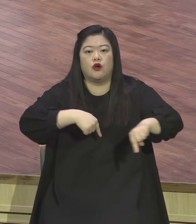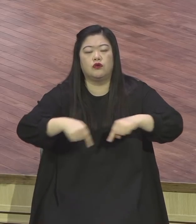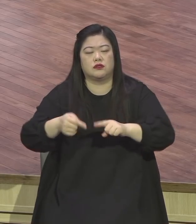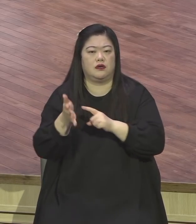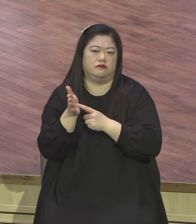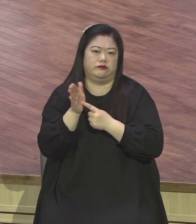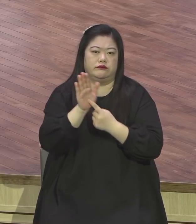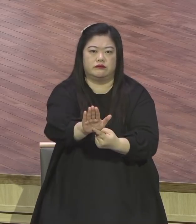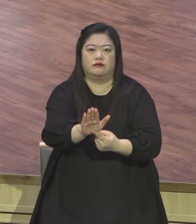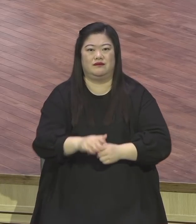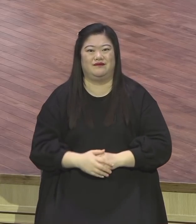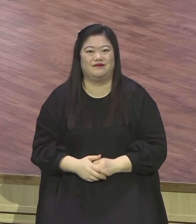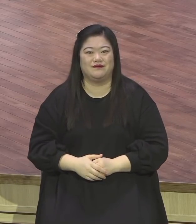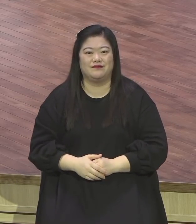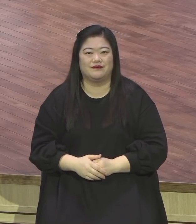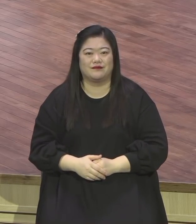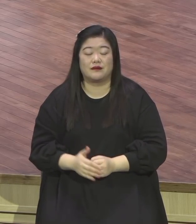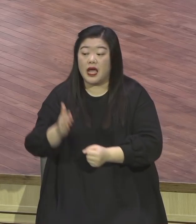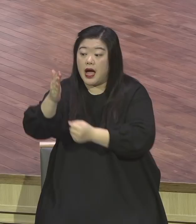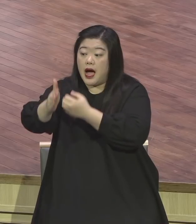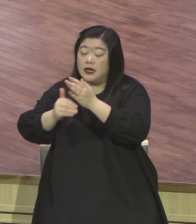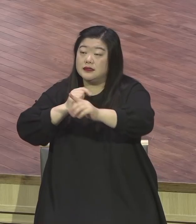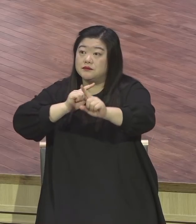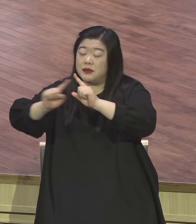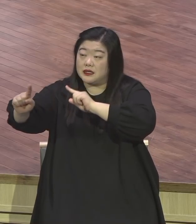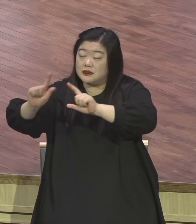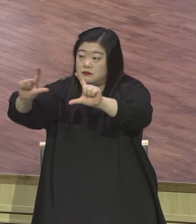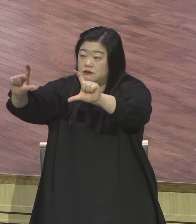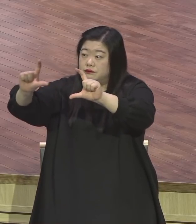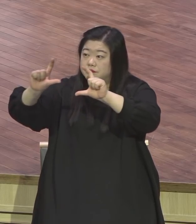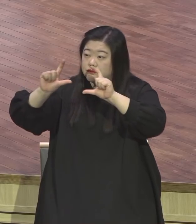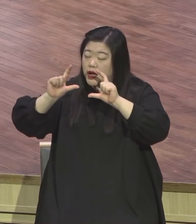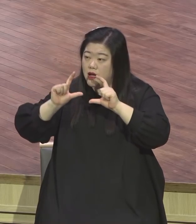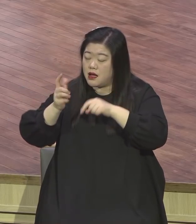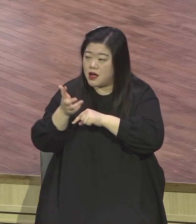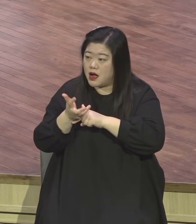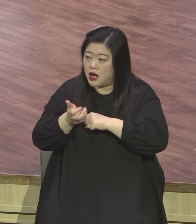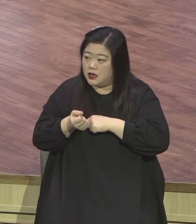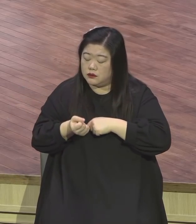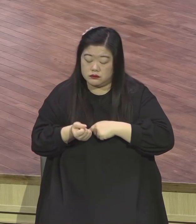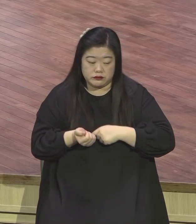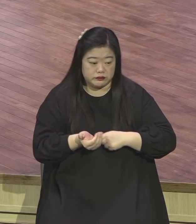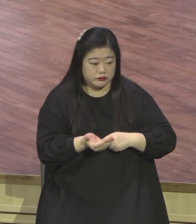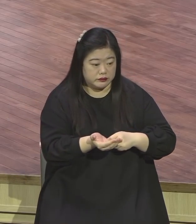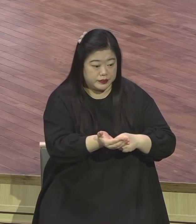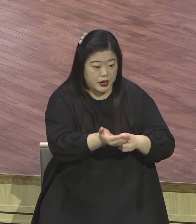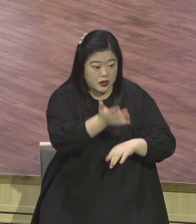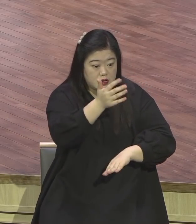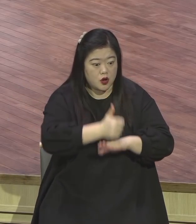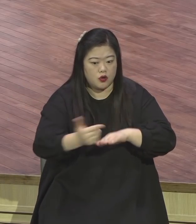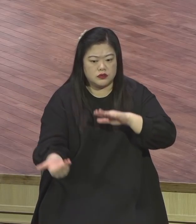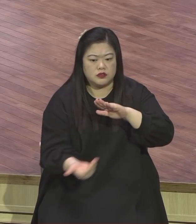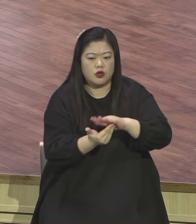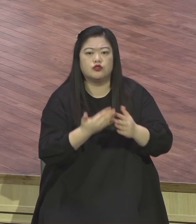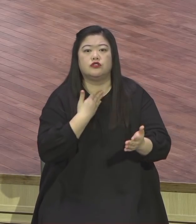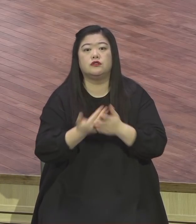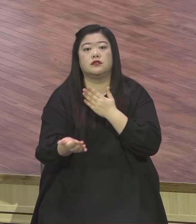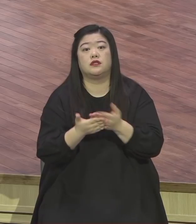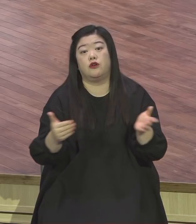체험한 교회가 대살리카 교회예요 하나님의 말씀이 그대로 성취되는 걸 체험한 교회예요 아주 가난하고